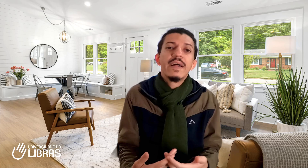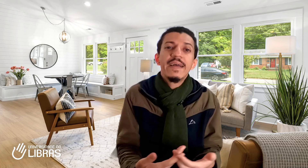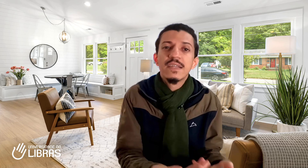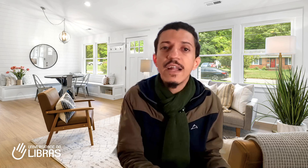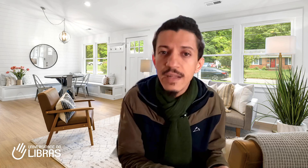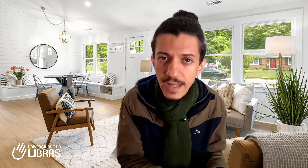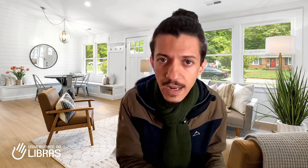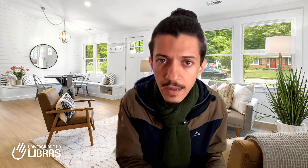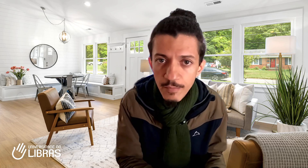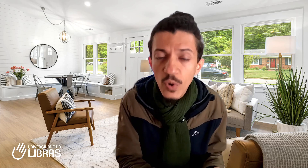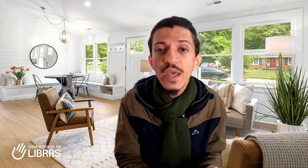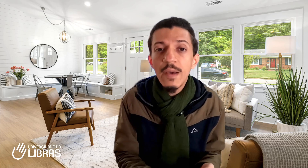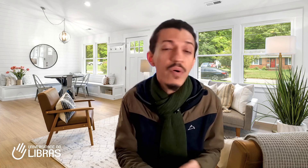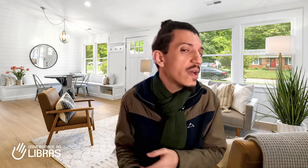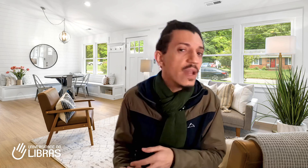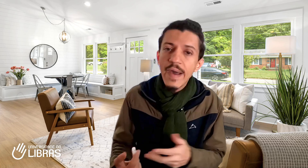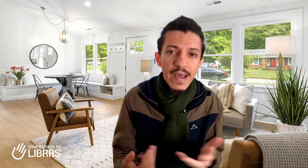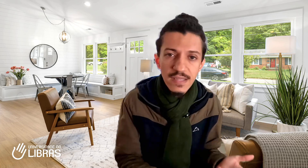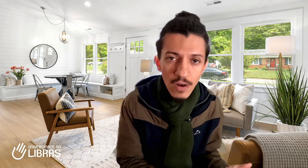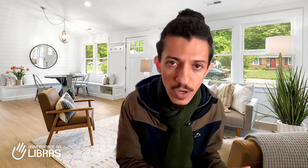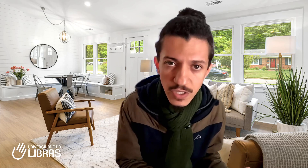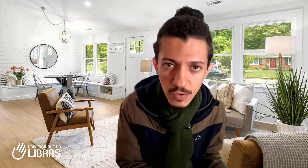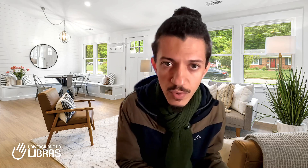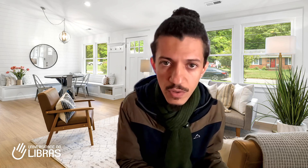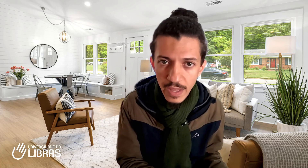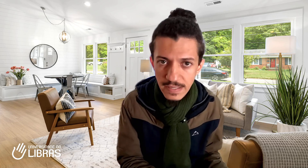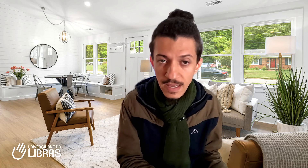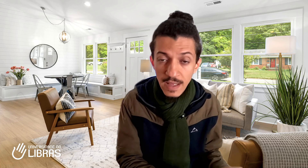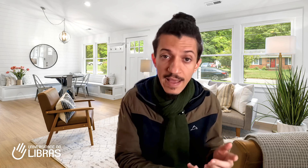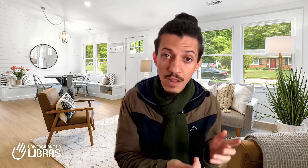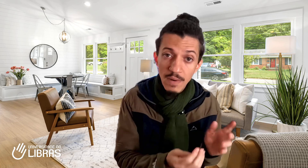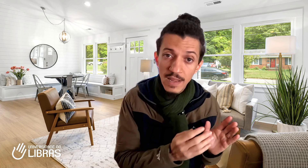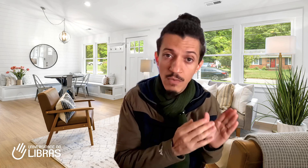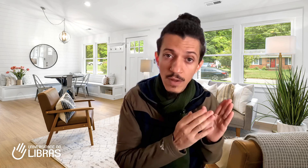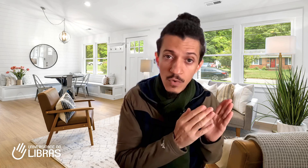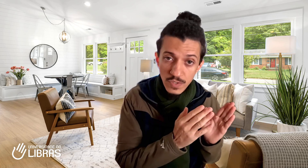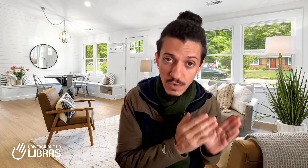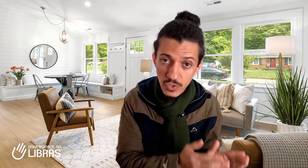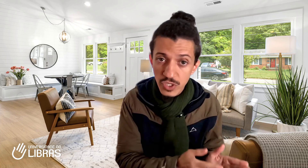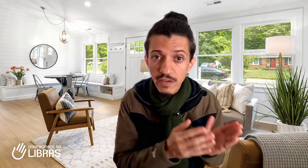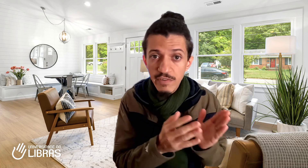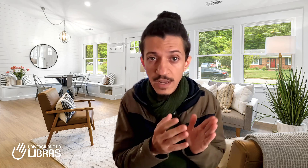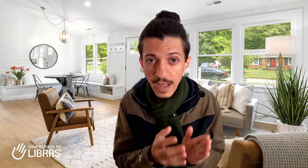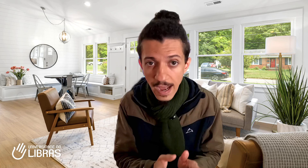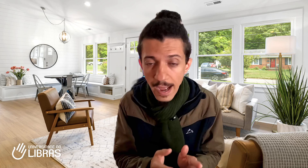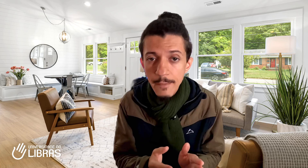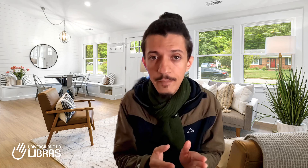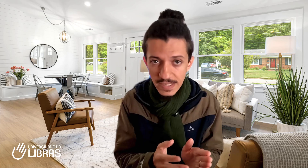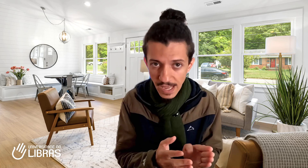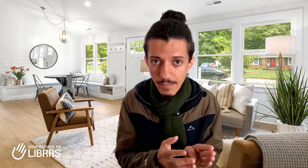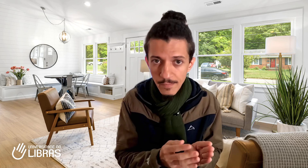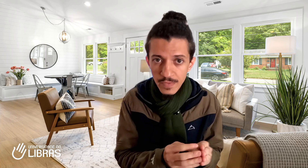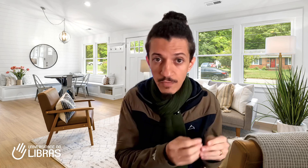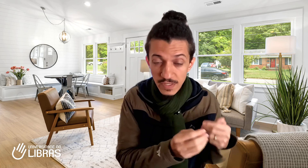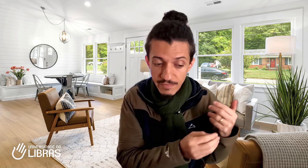escrita dela. Por quê? Porque não é essa a lógica do português. Ele é uma língua consecutiva, linear, percebe? Então, você vai